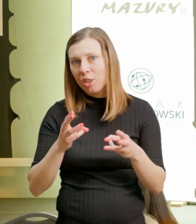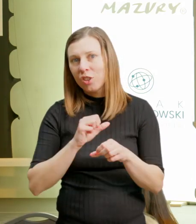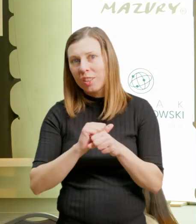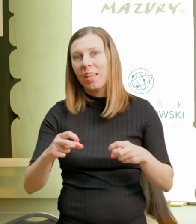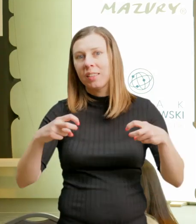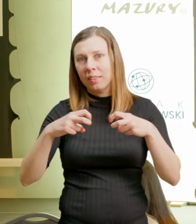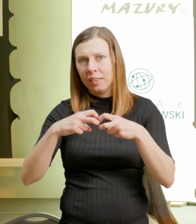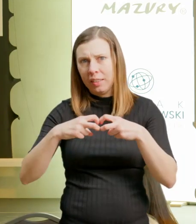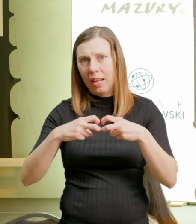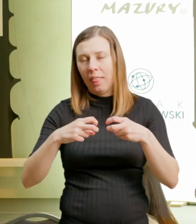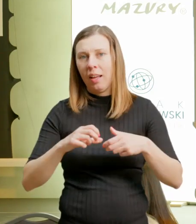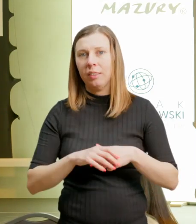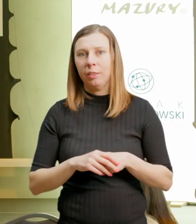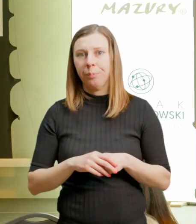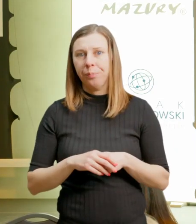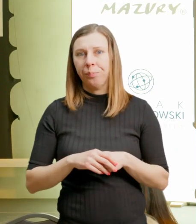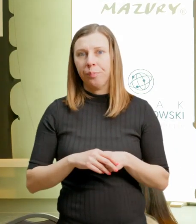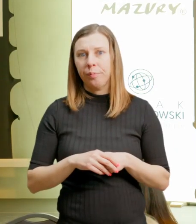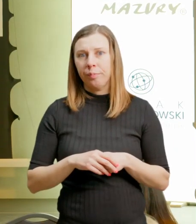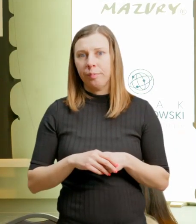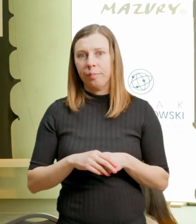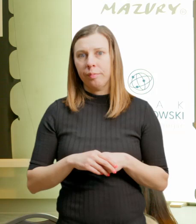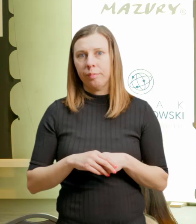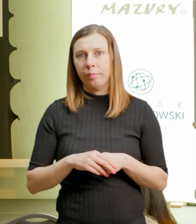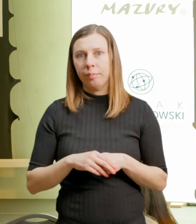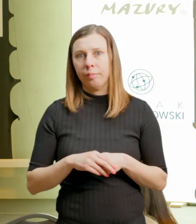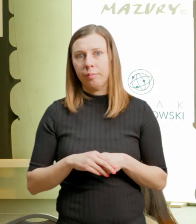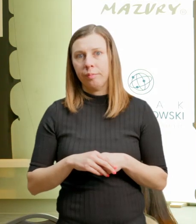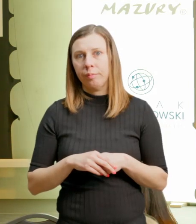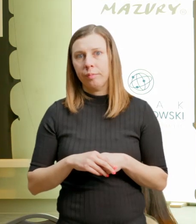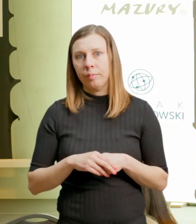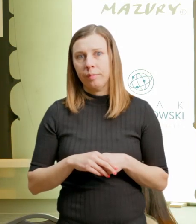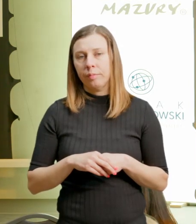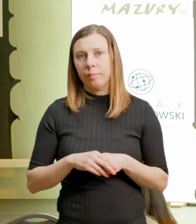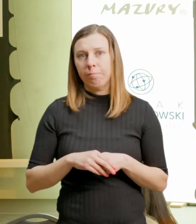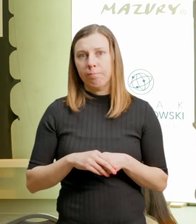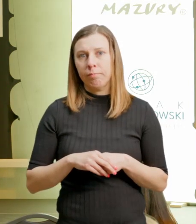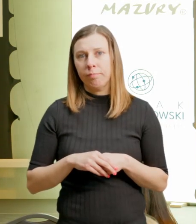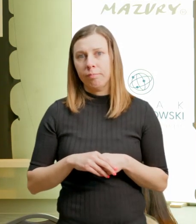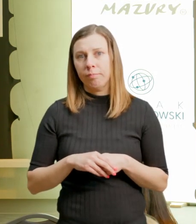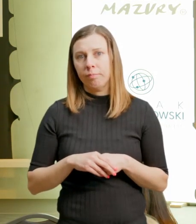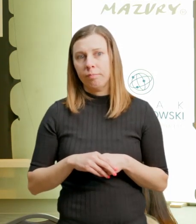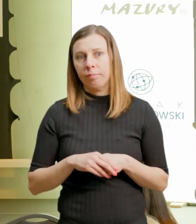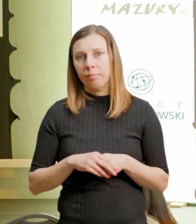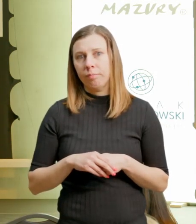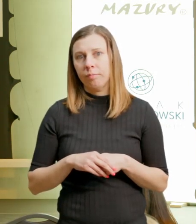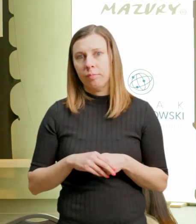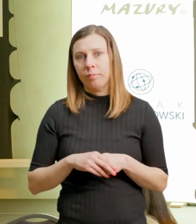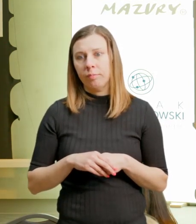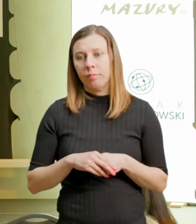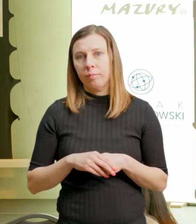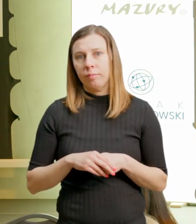rynek klient, który właśnie jest bardzo silnie zaangażowany